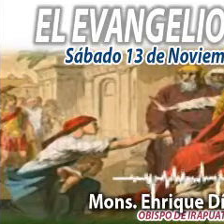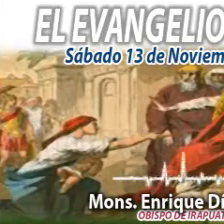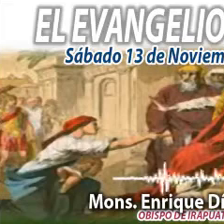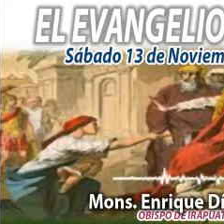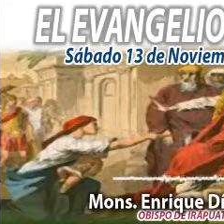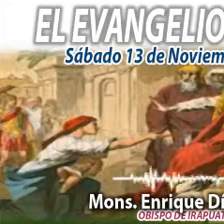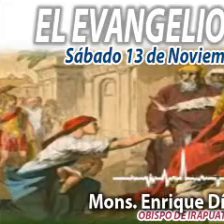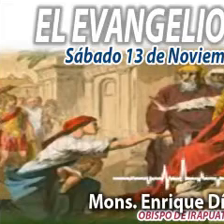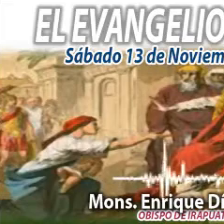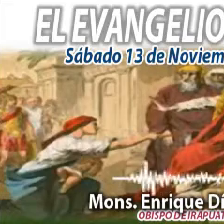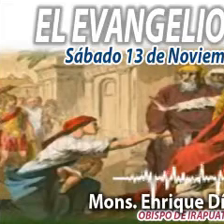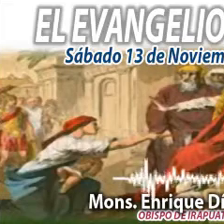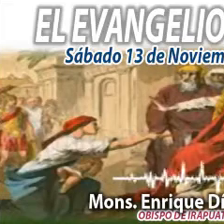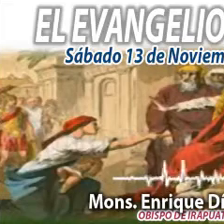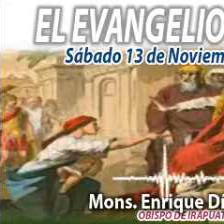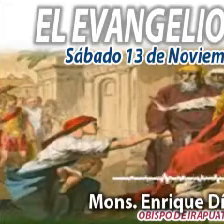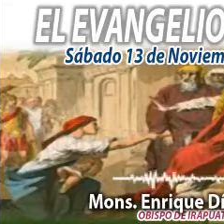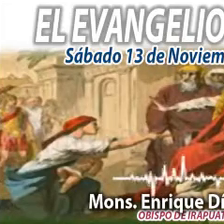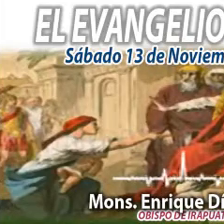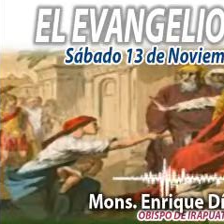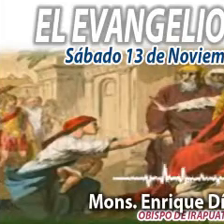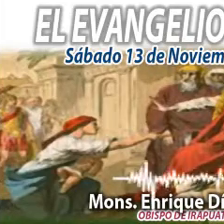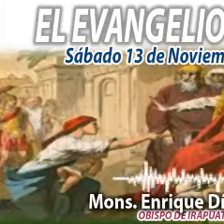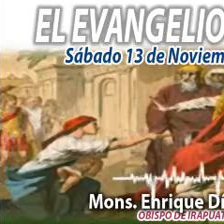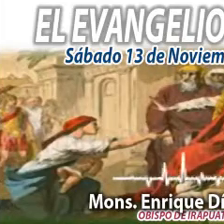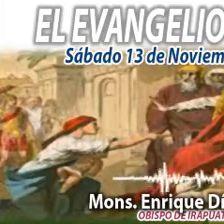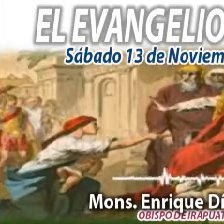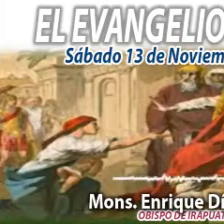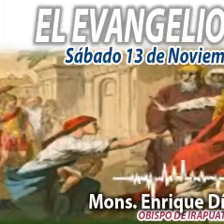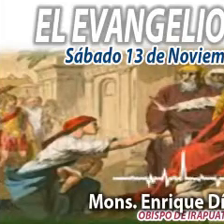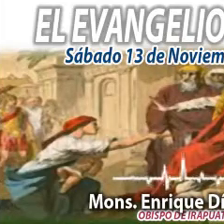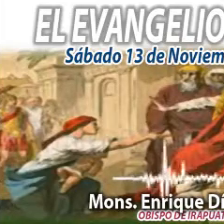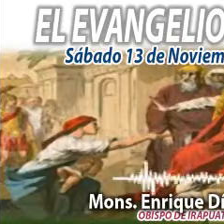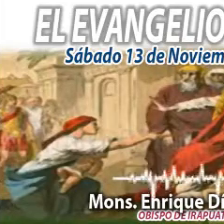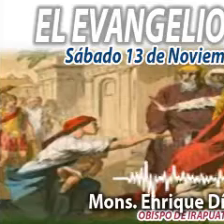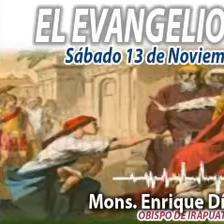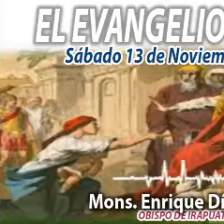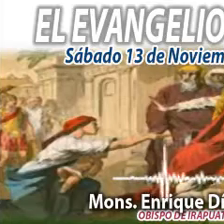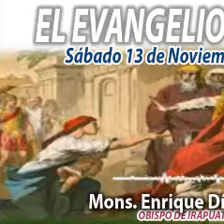aliméntame, sáname,